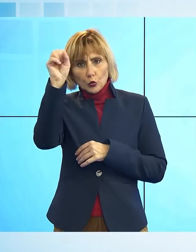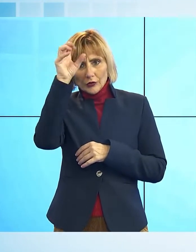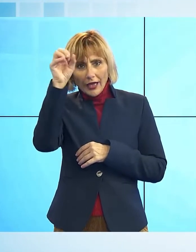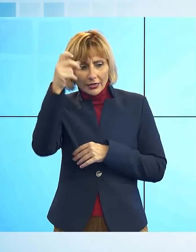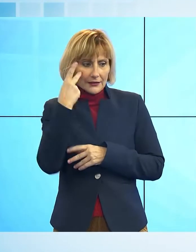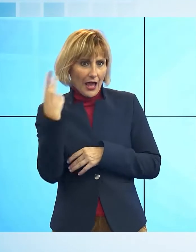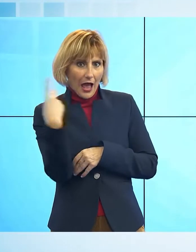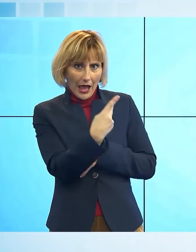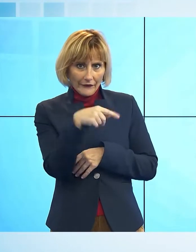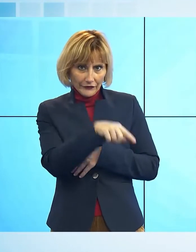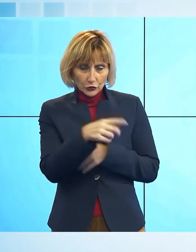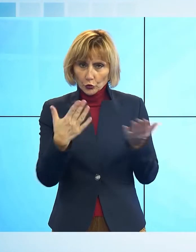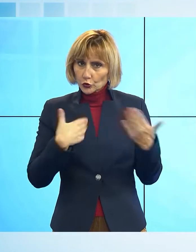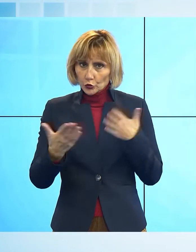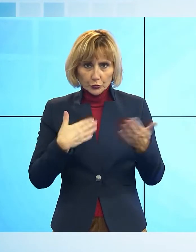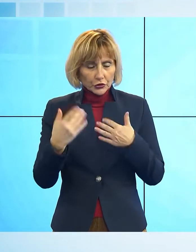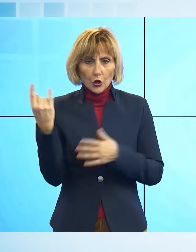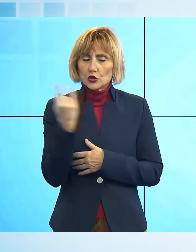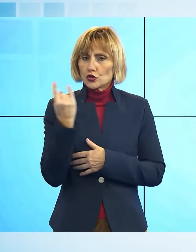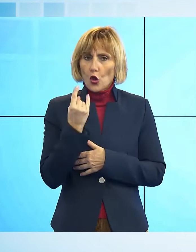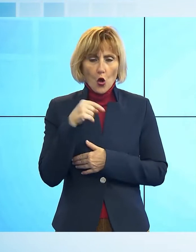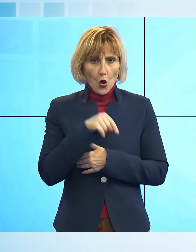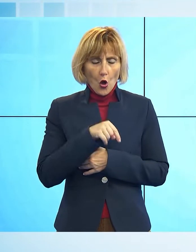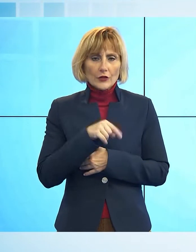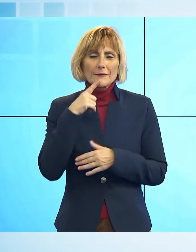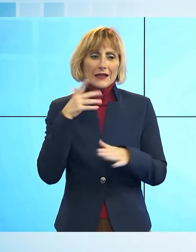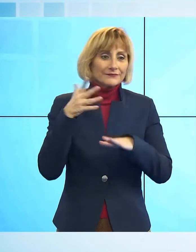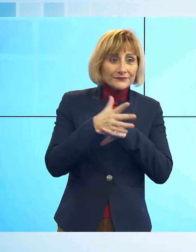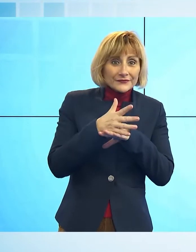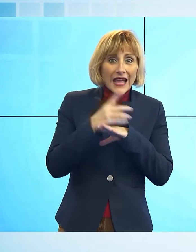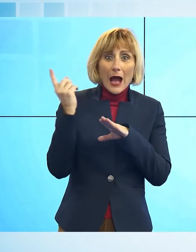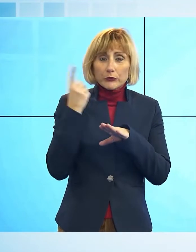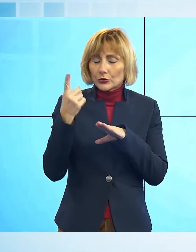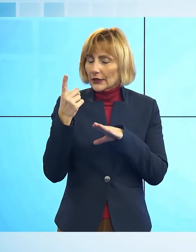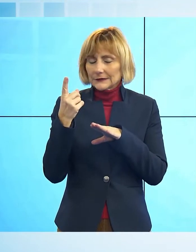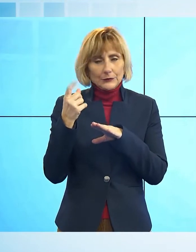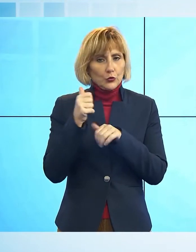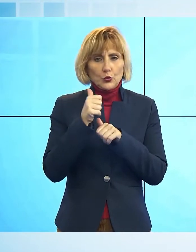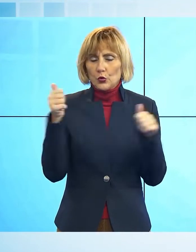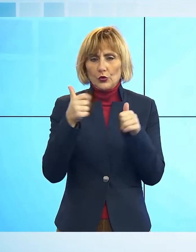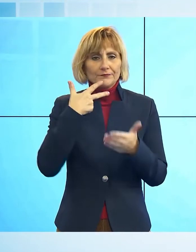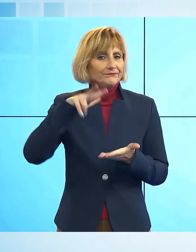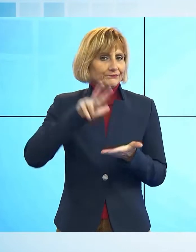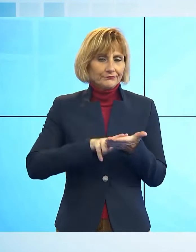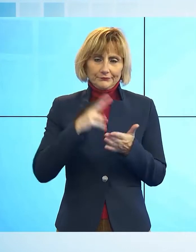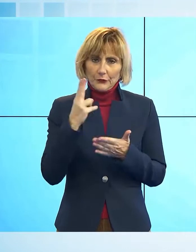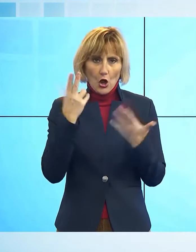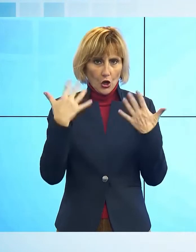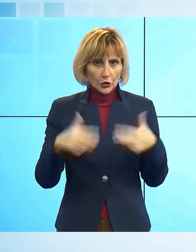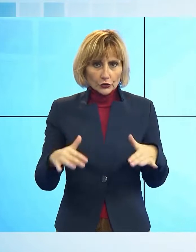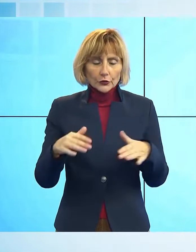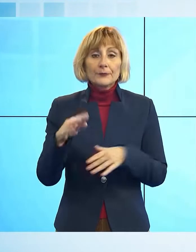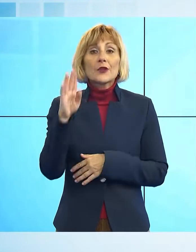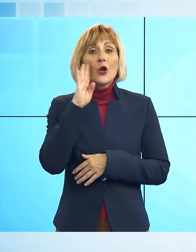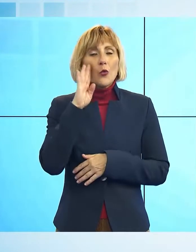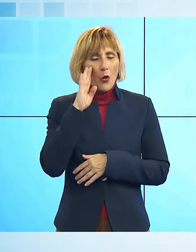ma purtroppo quando sono arrivati sul posto non hanno potuto far altro che constatarne il decesso. L'uomo soffriva